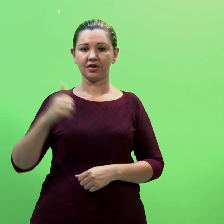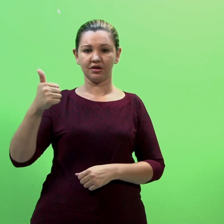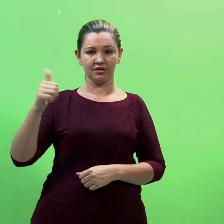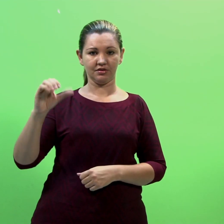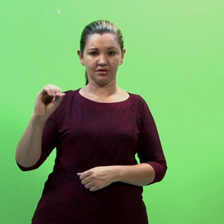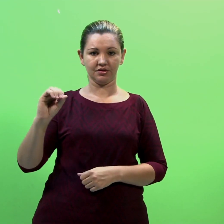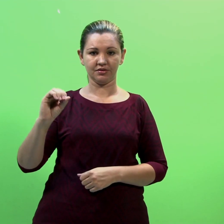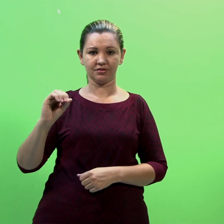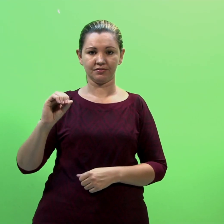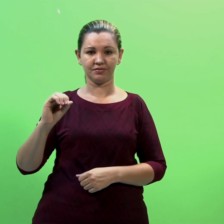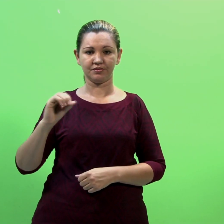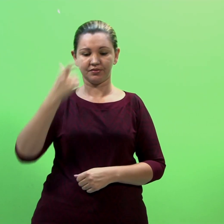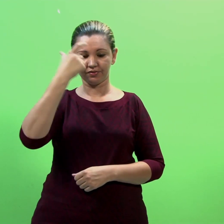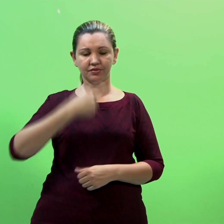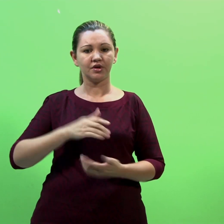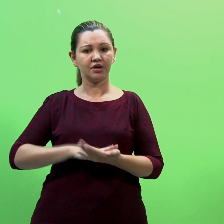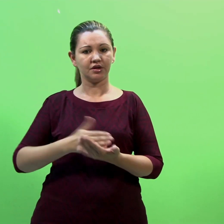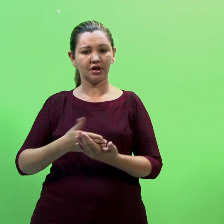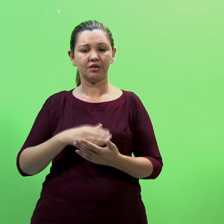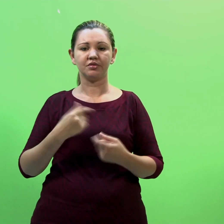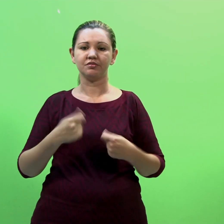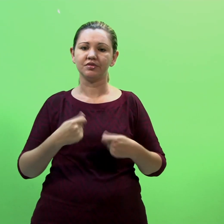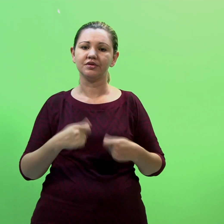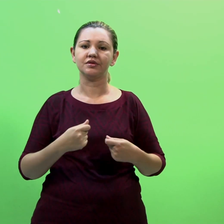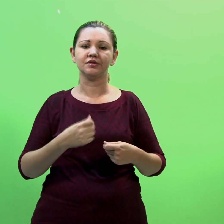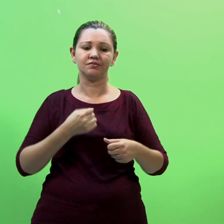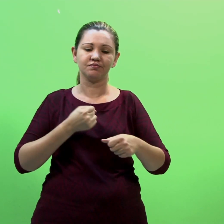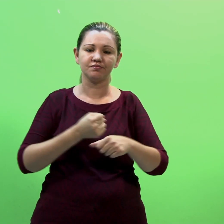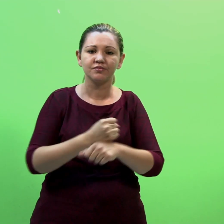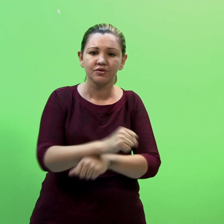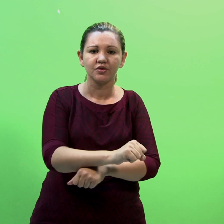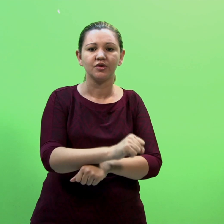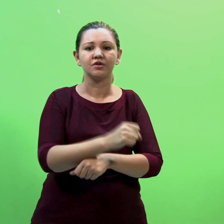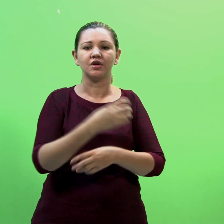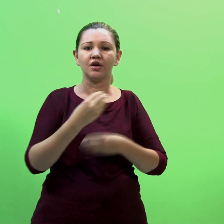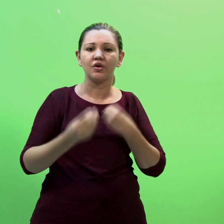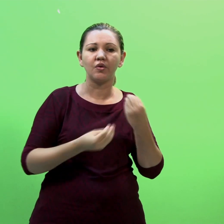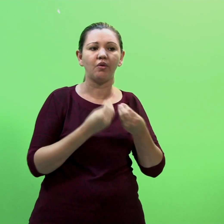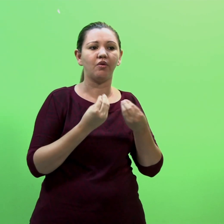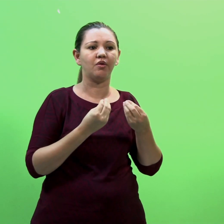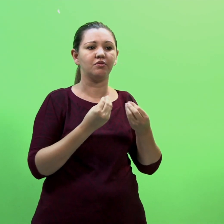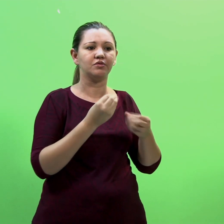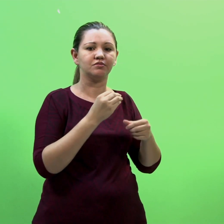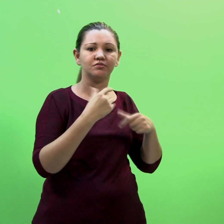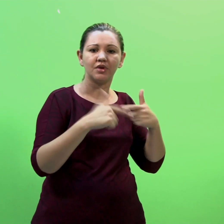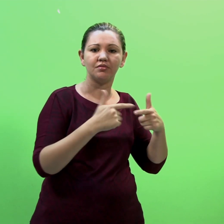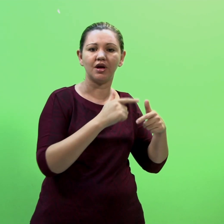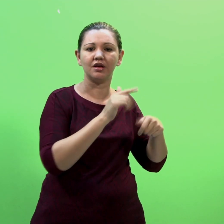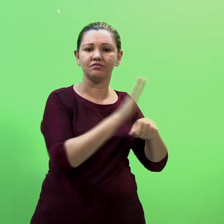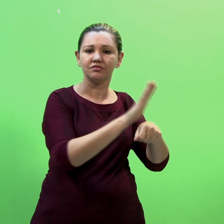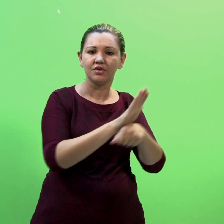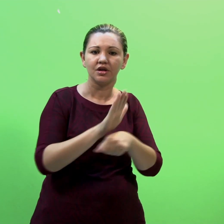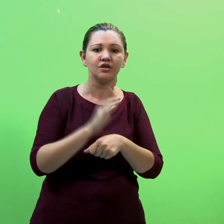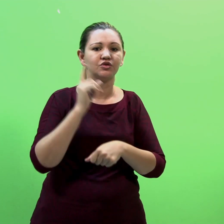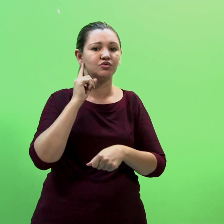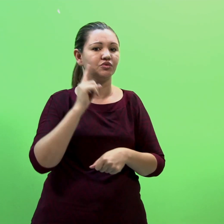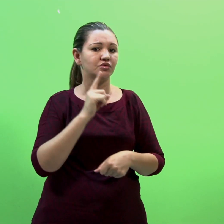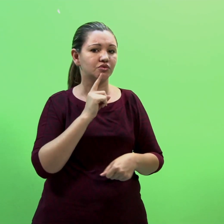10. O intérprete deve esforçar-se para reconhecer os vários tipos de assistência ao surdo e fazer o melhor para atender às suas